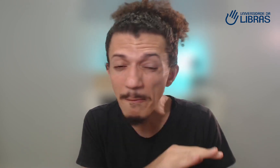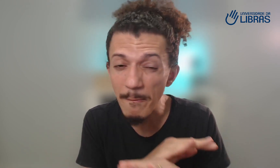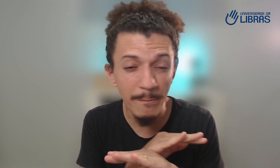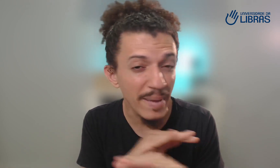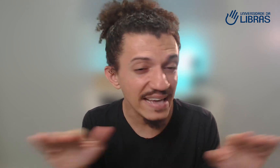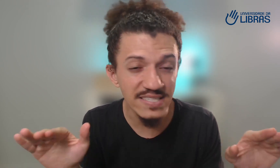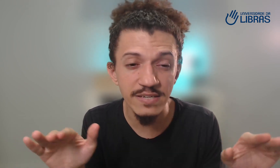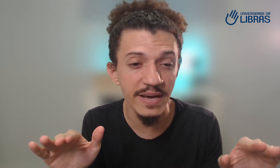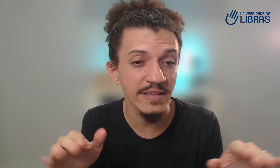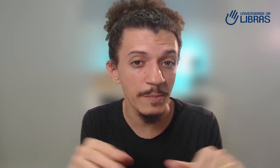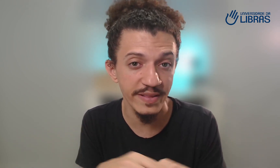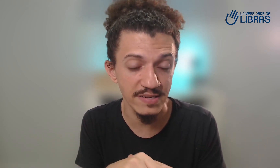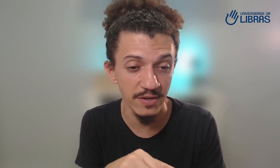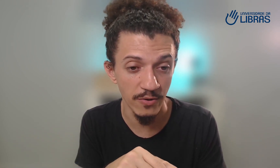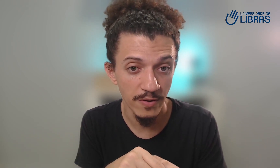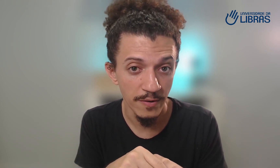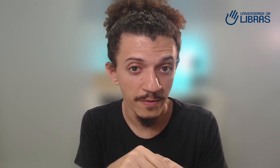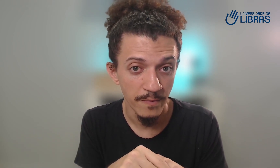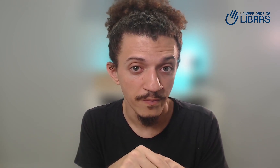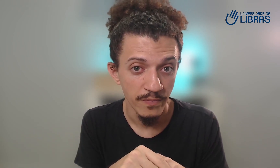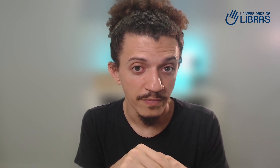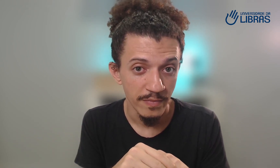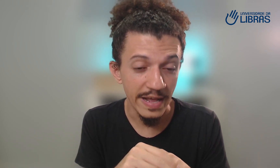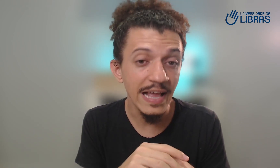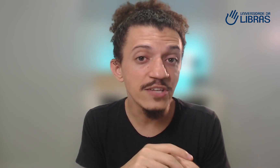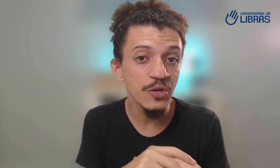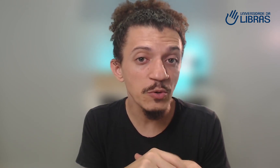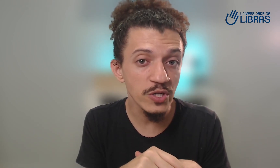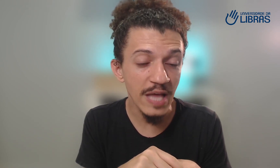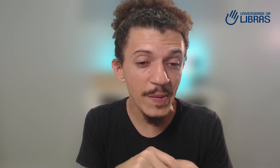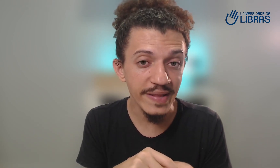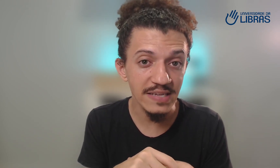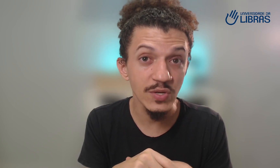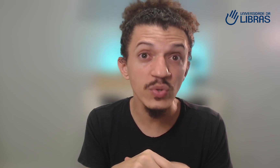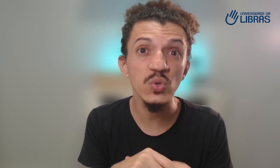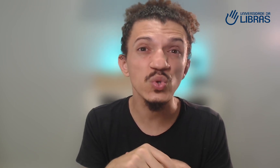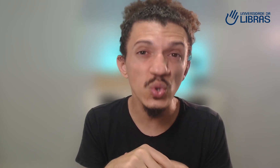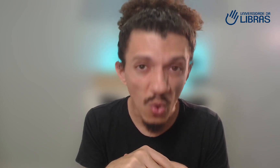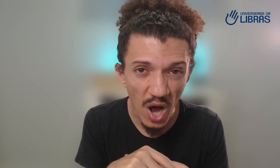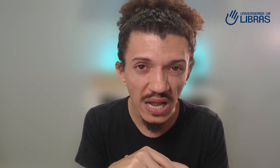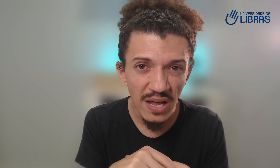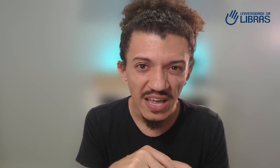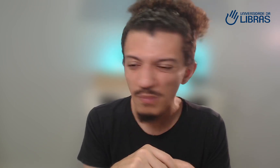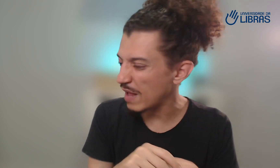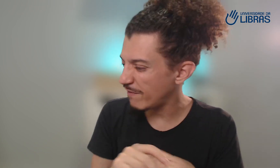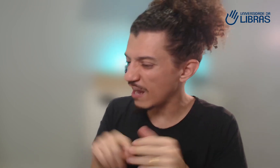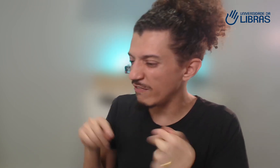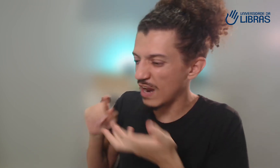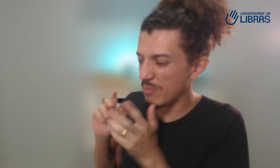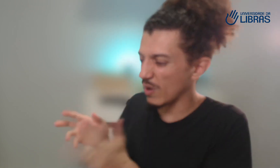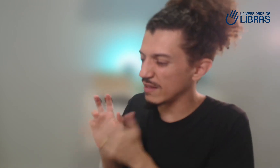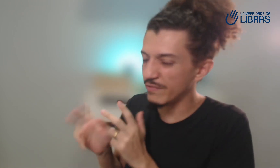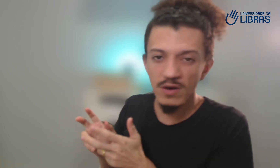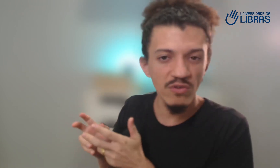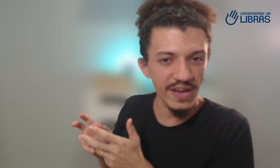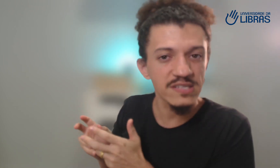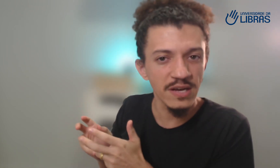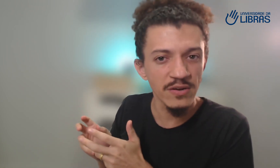péssima interpretação. Daquele tipo de interpretação que o surdo olha e prefere virar para o lado e ficar conversando